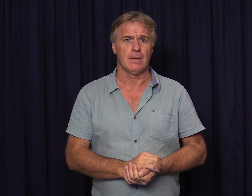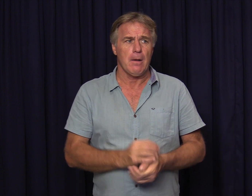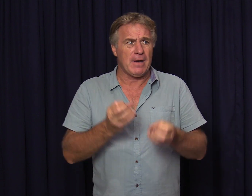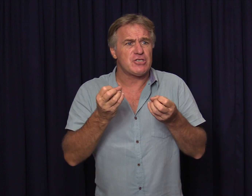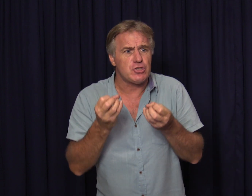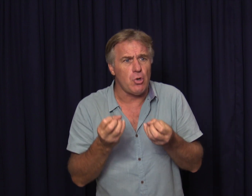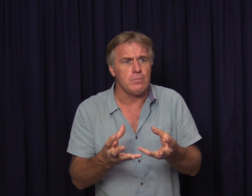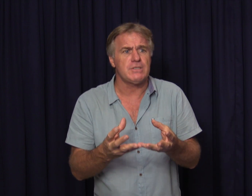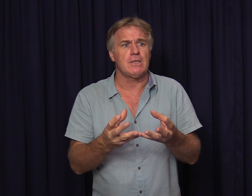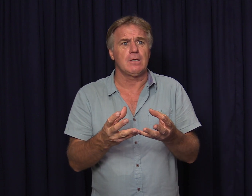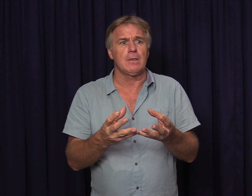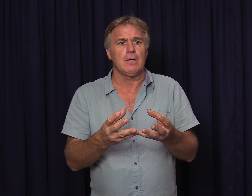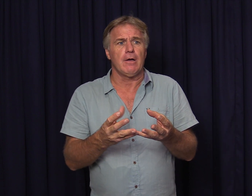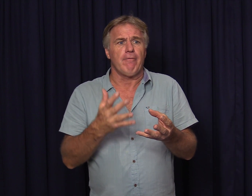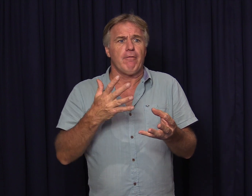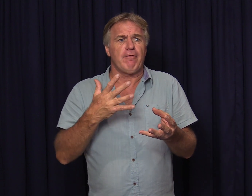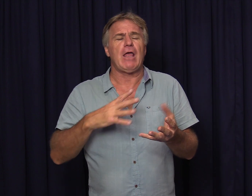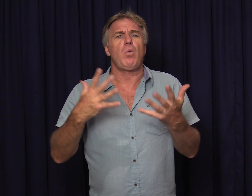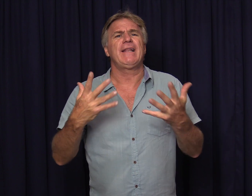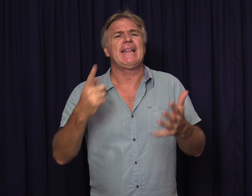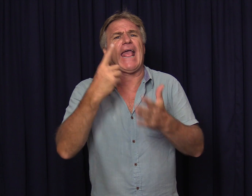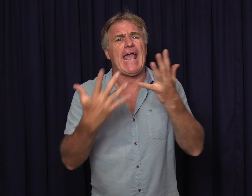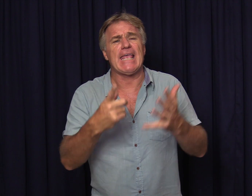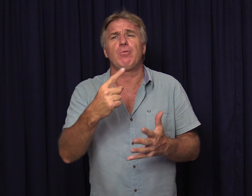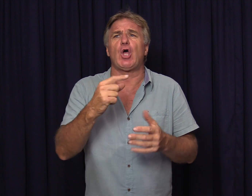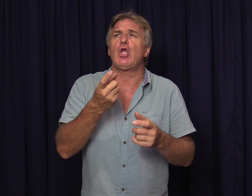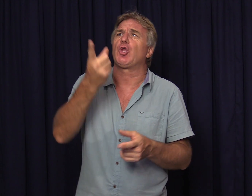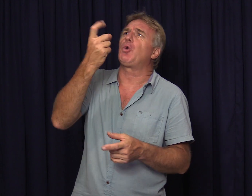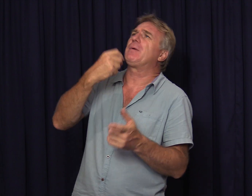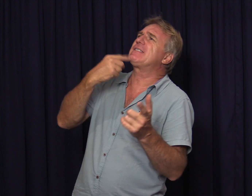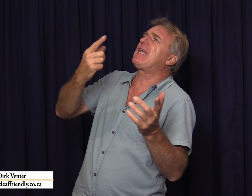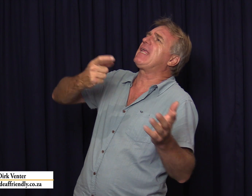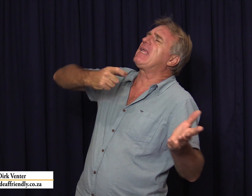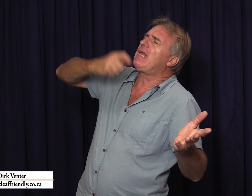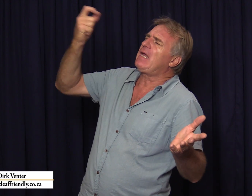maar soms wil hy ook net he jy moet uitroep en sê jere